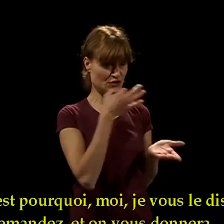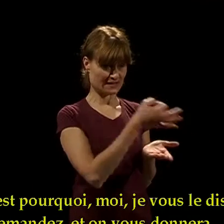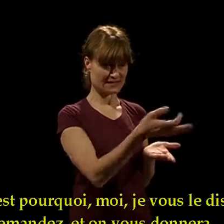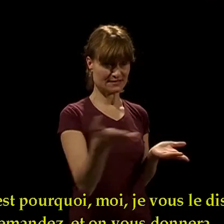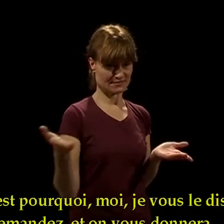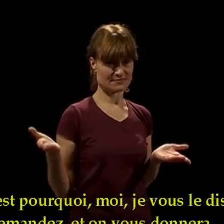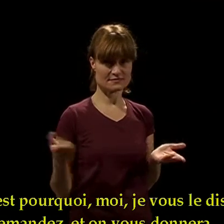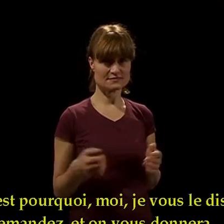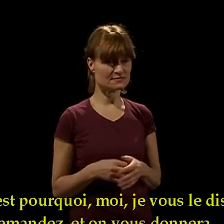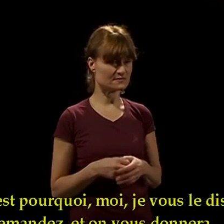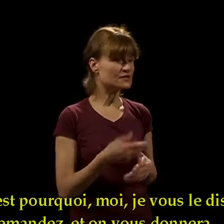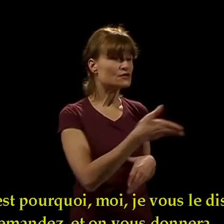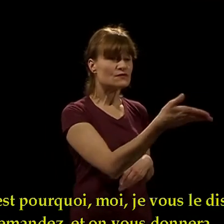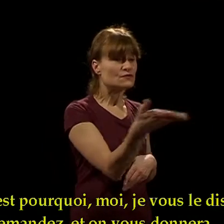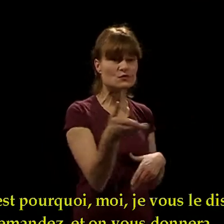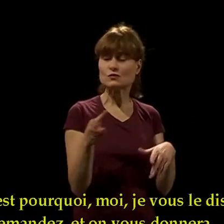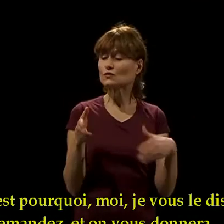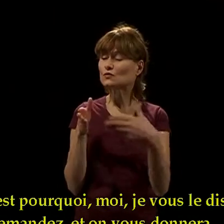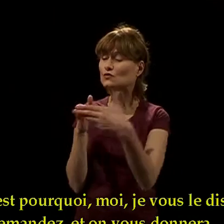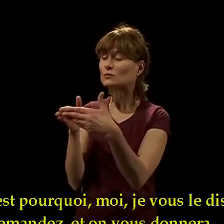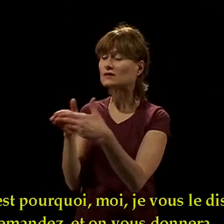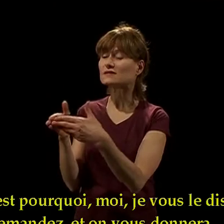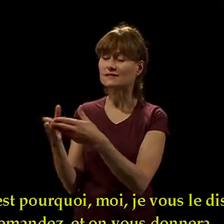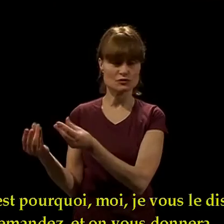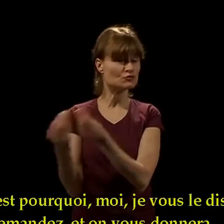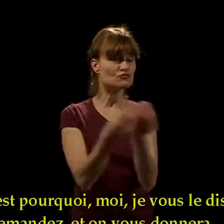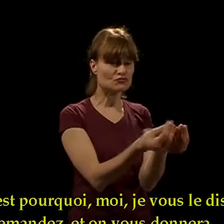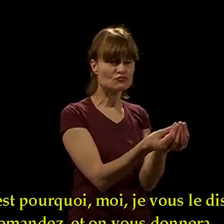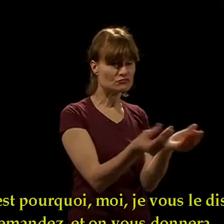moi, je vous le dis, demandez et on vous donnera.